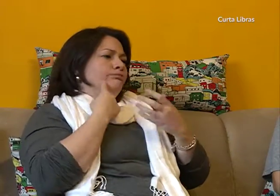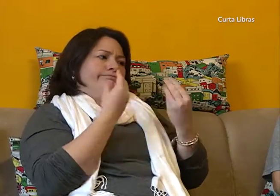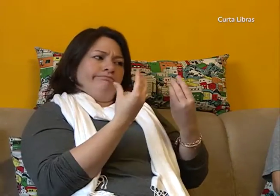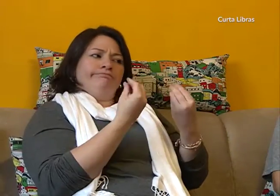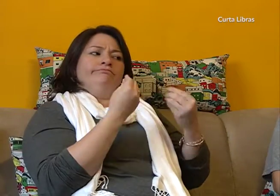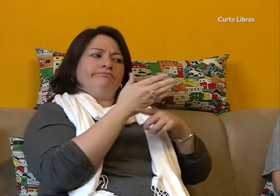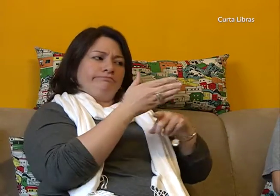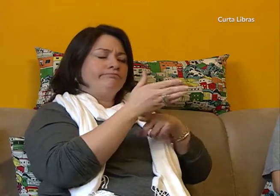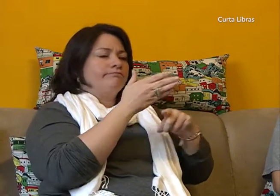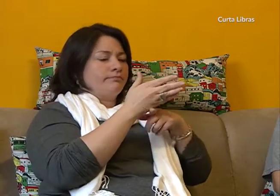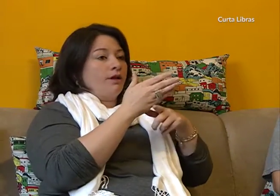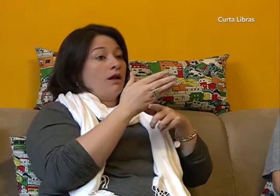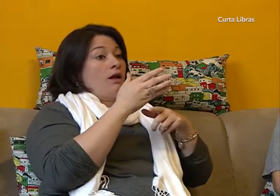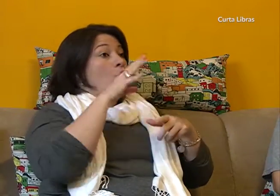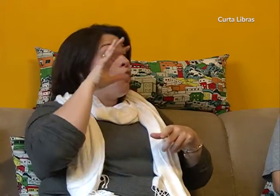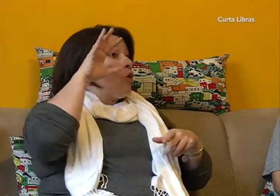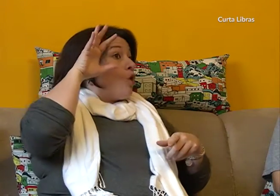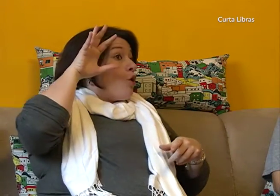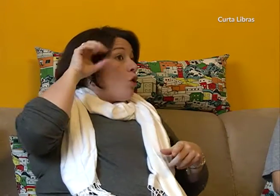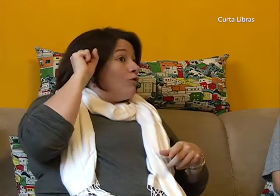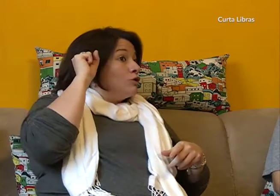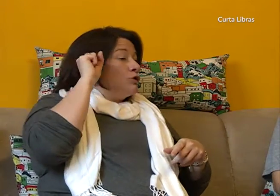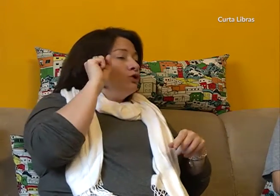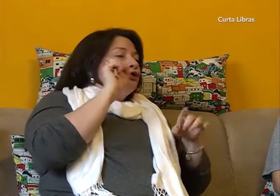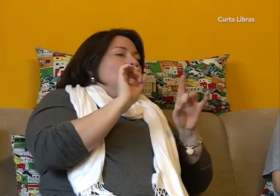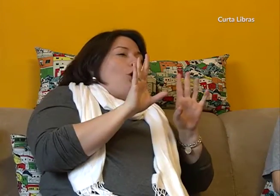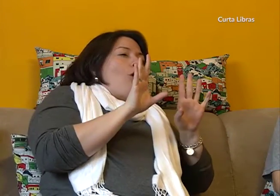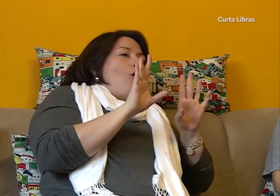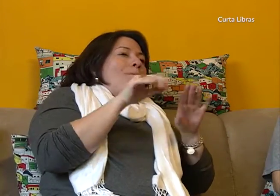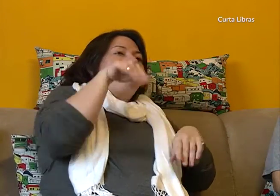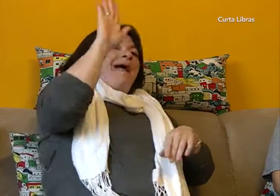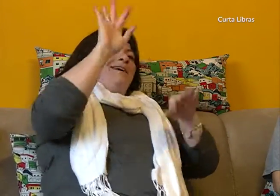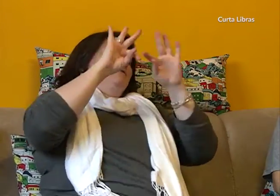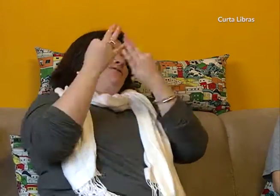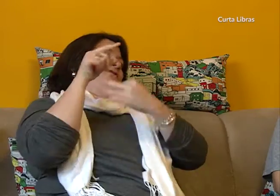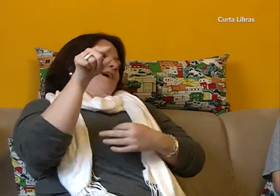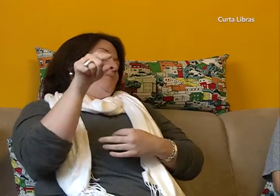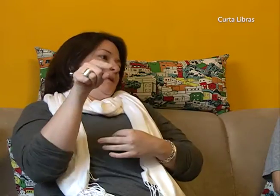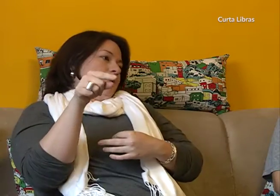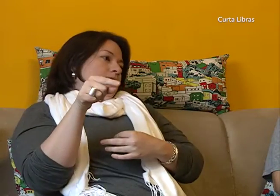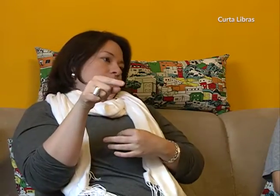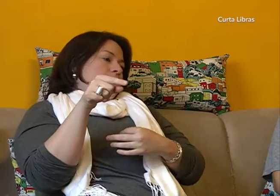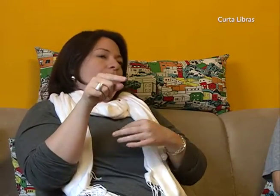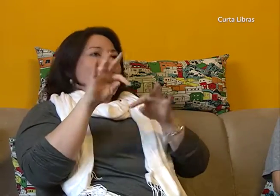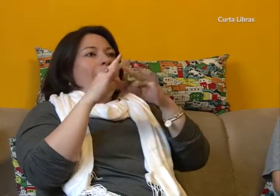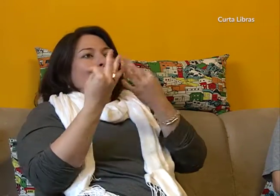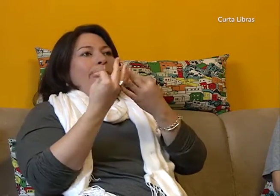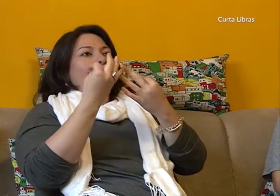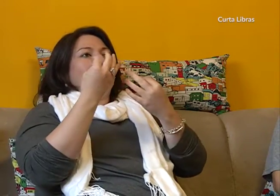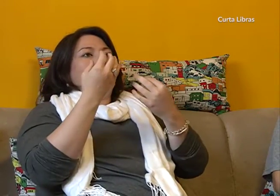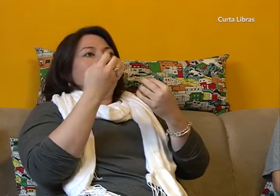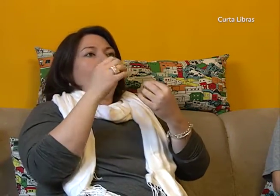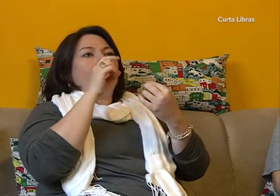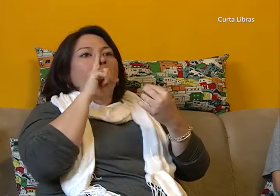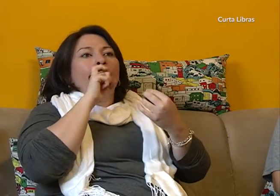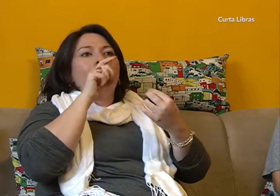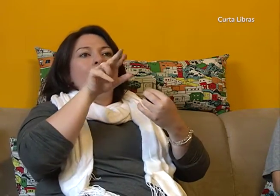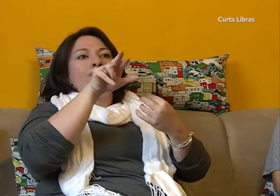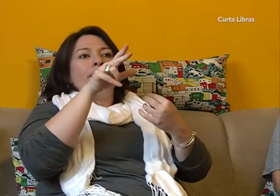surdos. Então, desde sempre, eu participei da comunidade surda. Eu tinha contato com ouvintes, mas mais com a família mesmo. Com